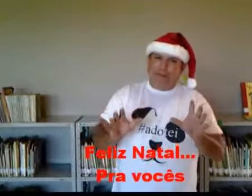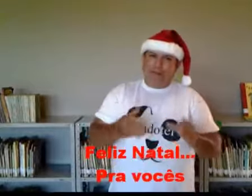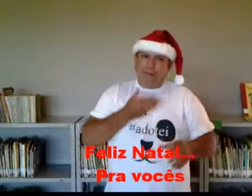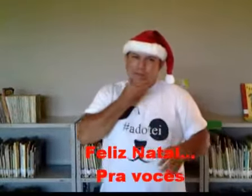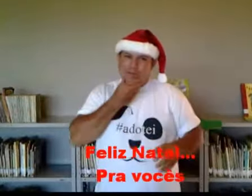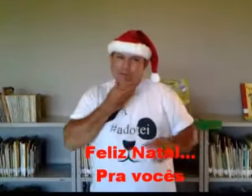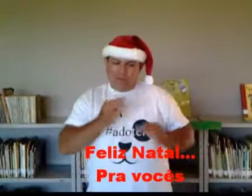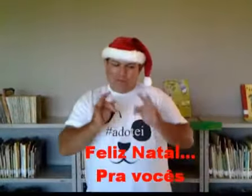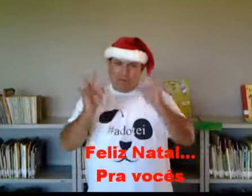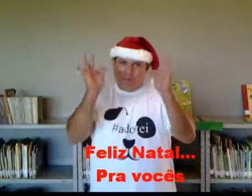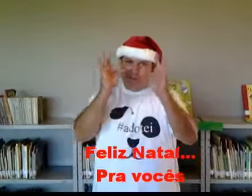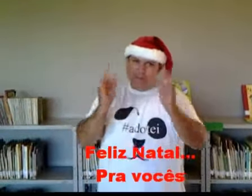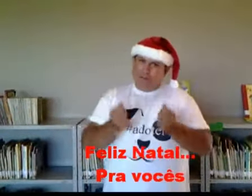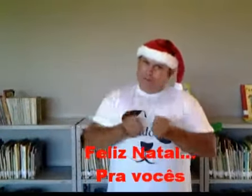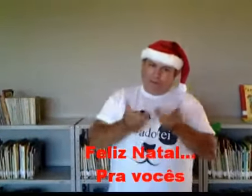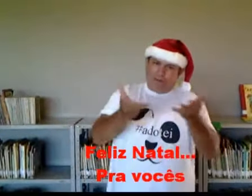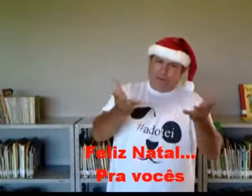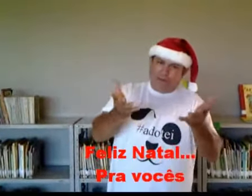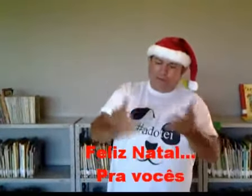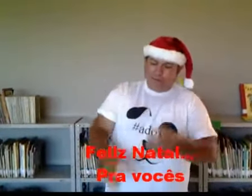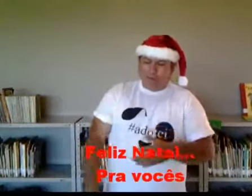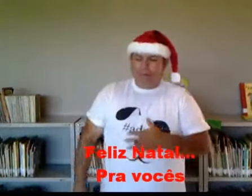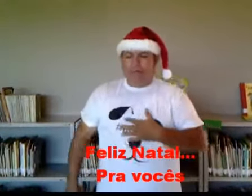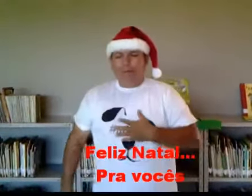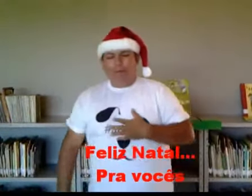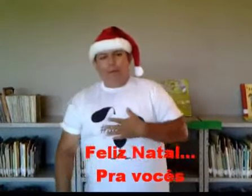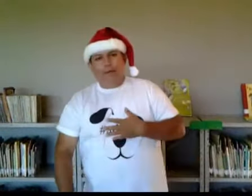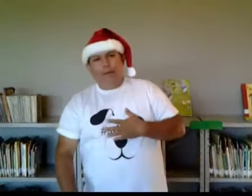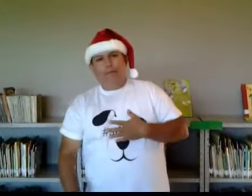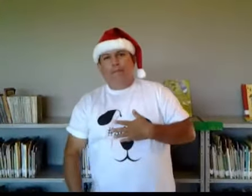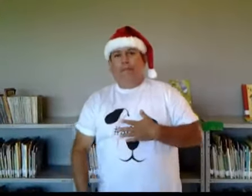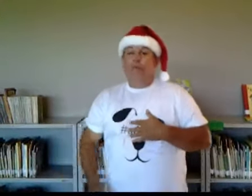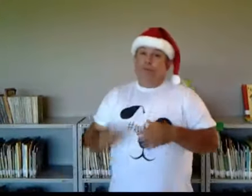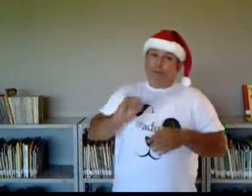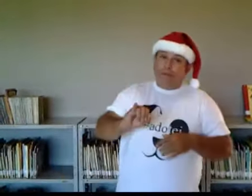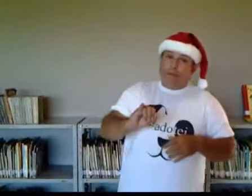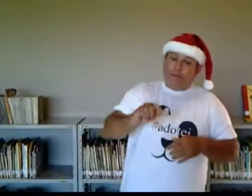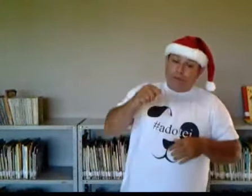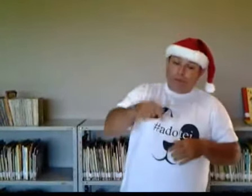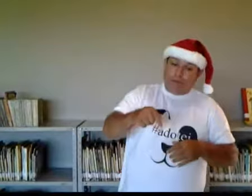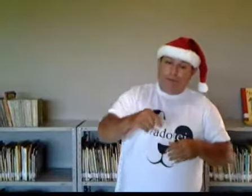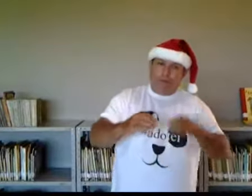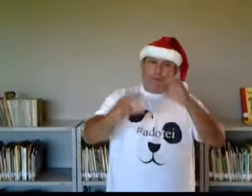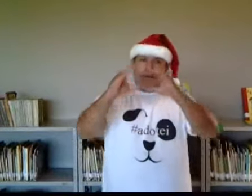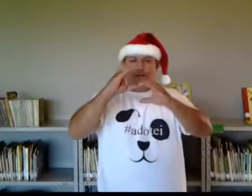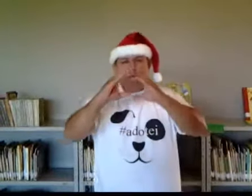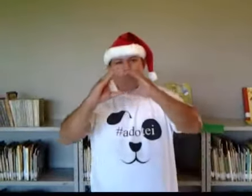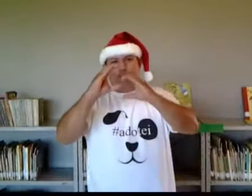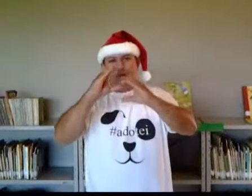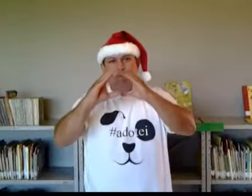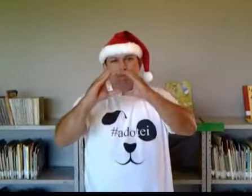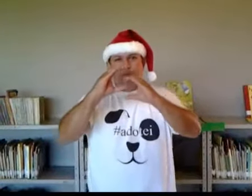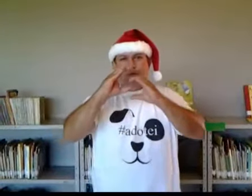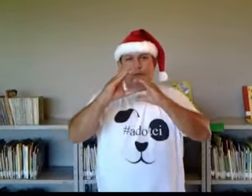A CIDADE NO BRASIL Se com esta canção alguma